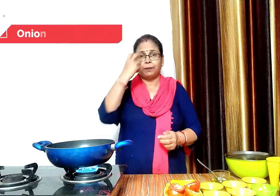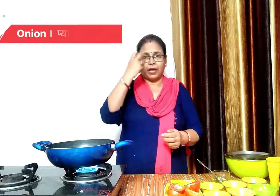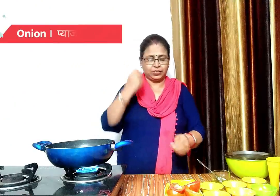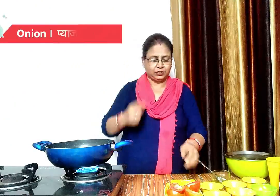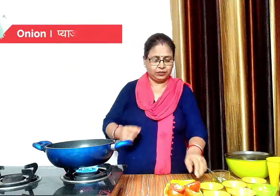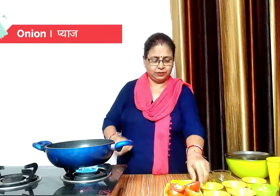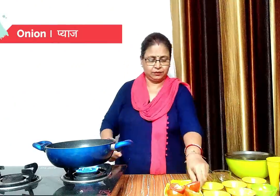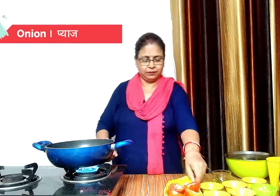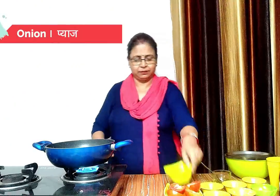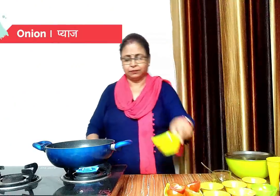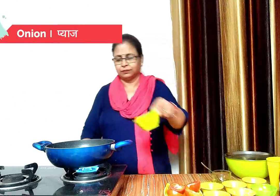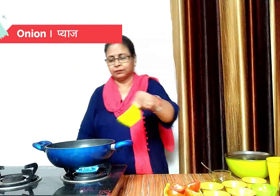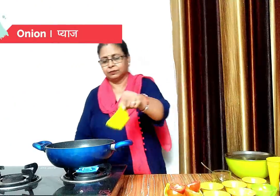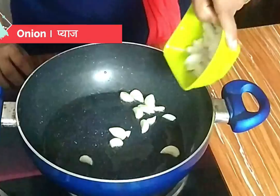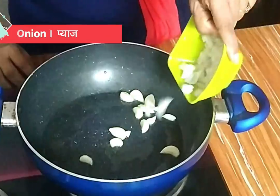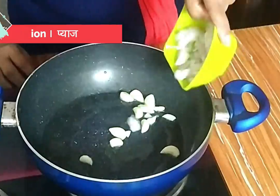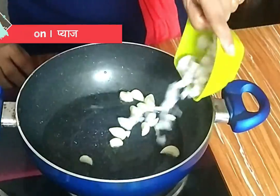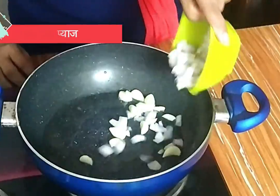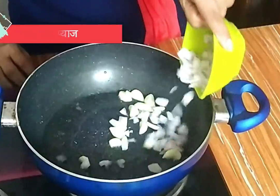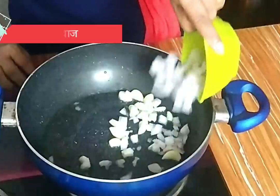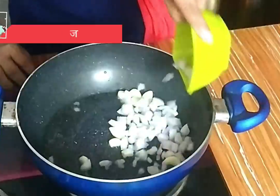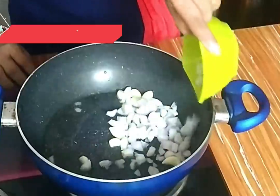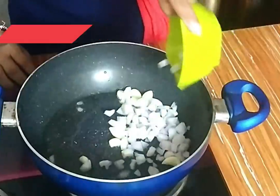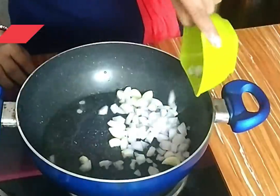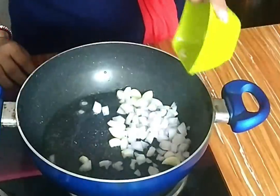अब एक खंटा हुआ प्यास जालेंगे और हलका फ्राय कर लेंगे